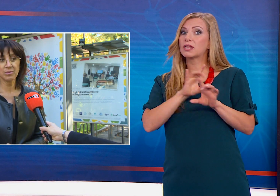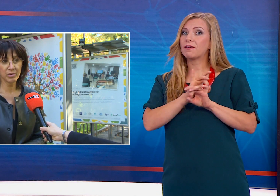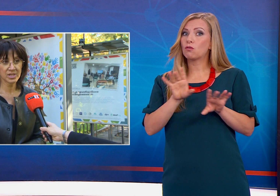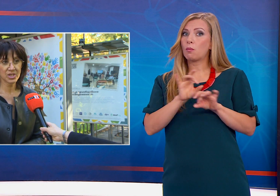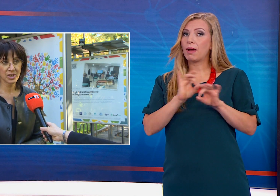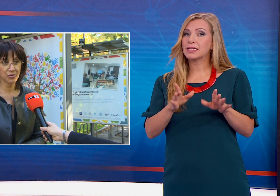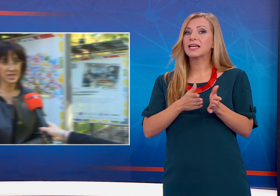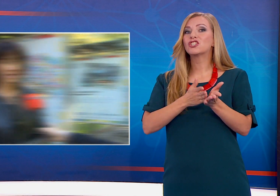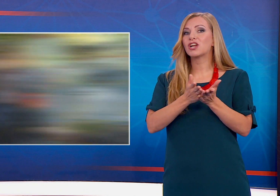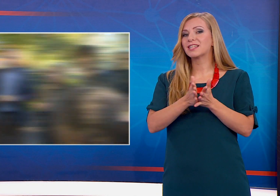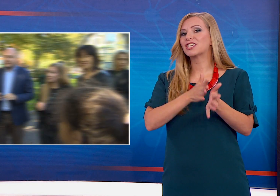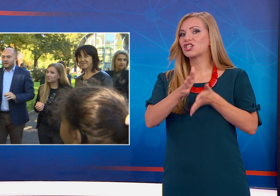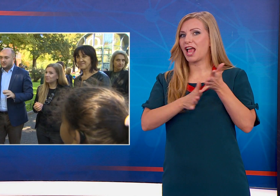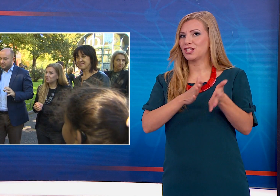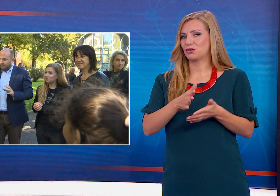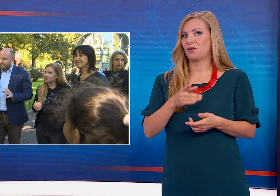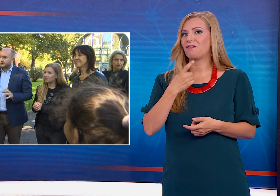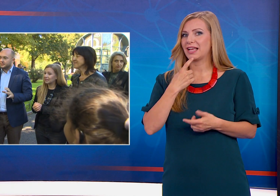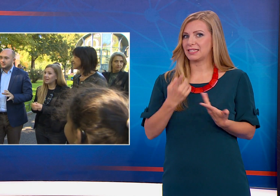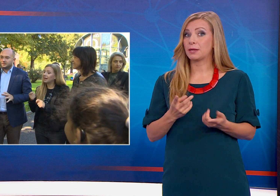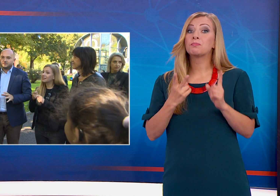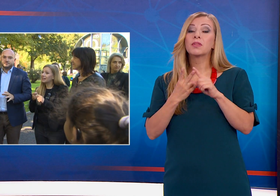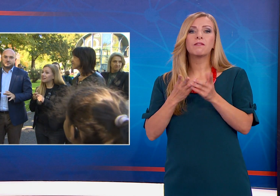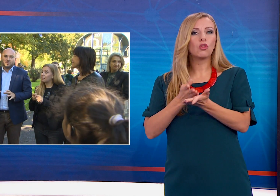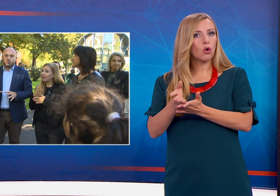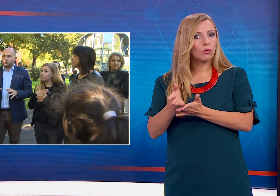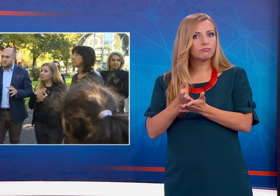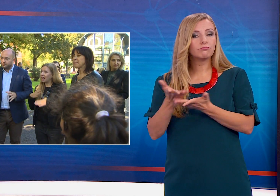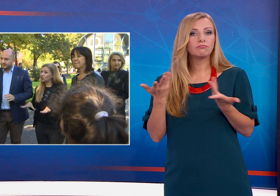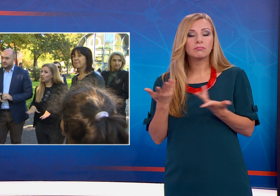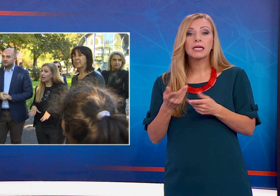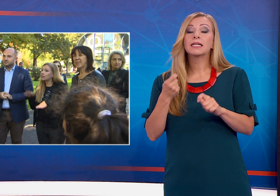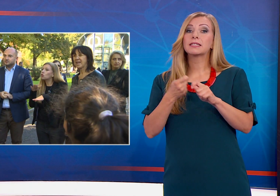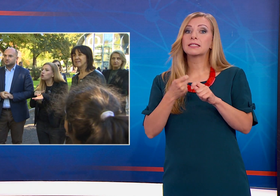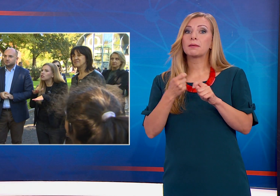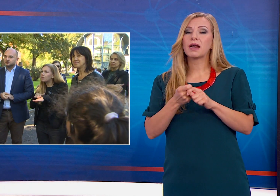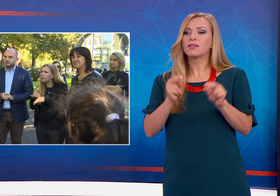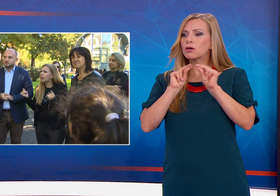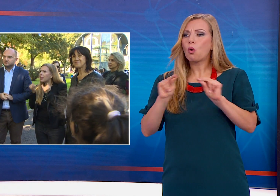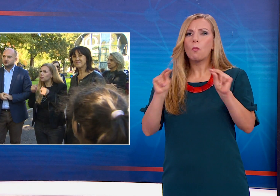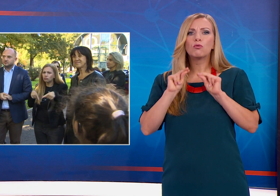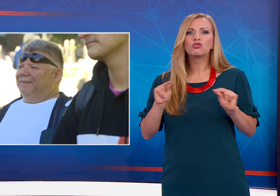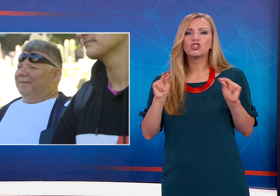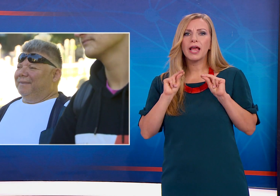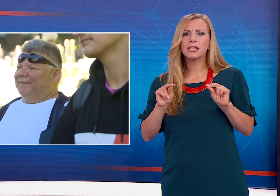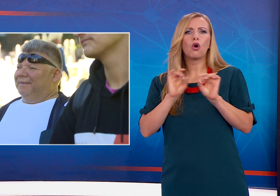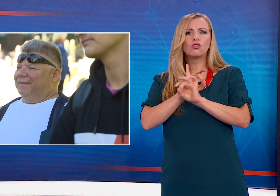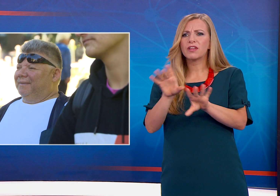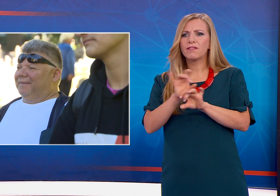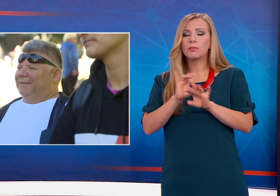български жестов език. Второто направление за достъпност е осъществяване на усведомителни обучения относно живота, културата